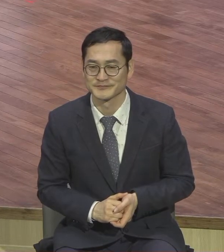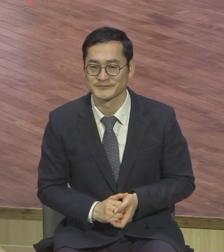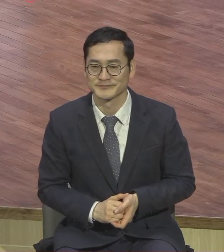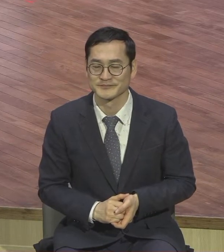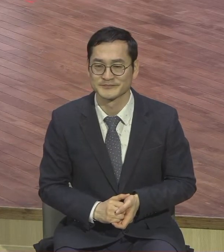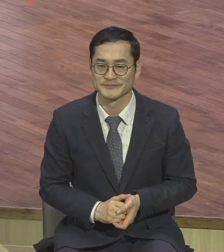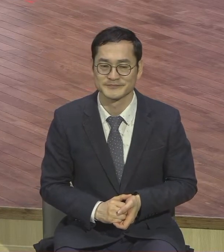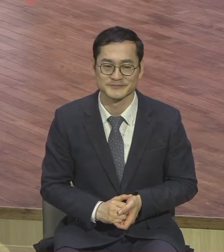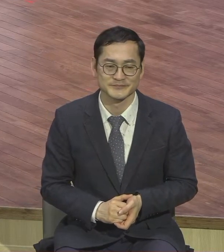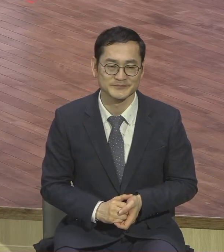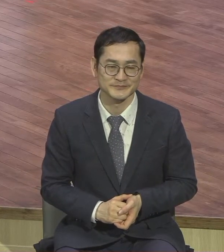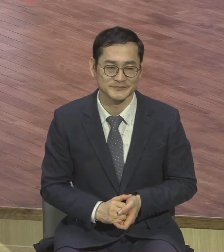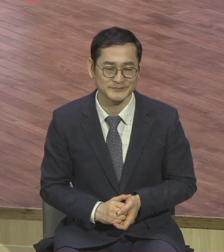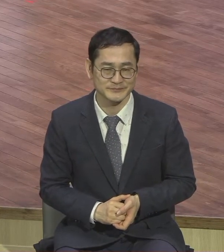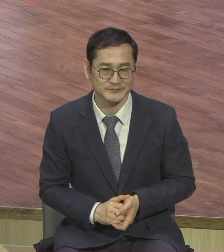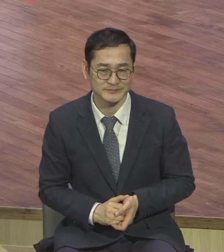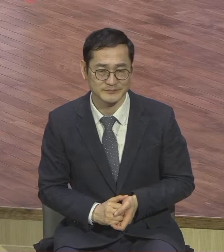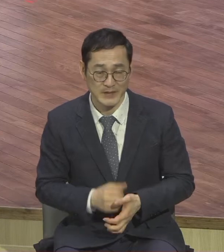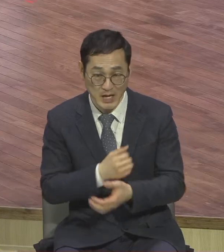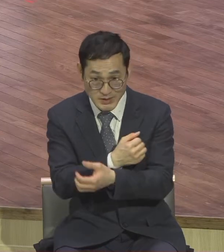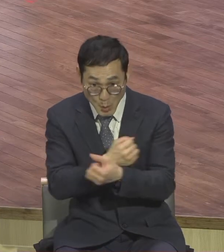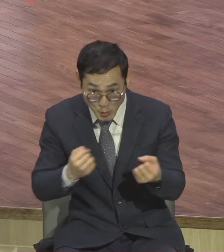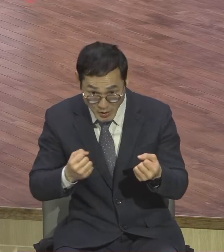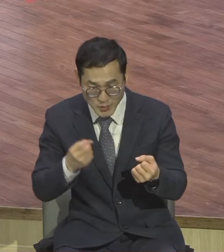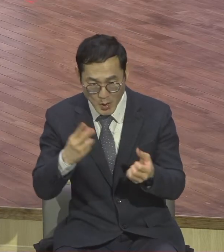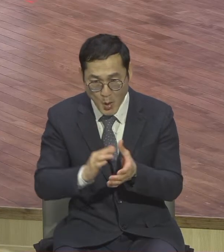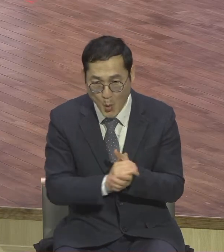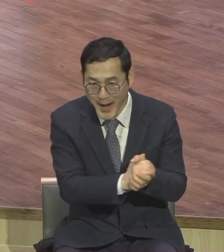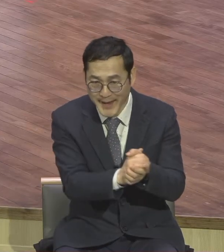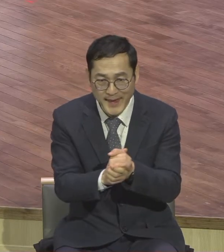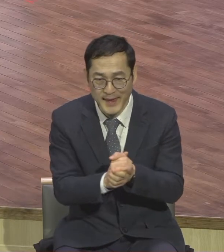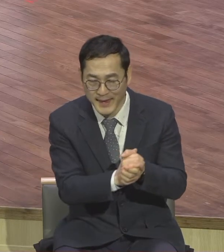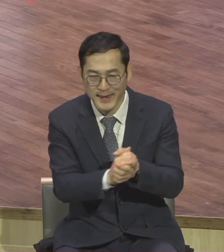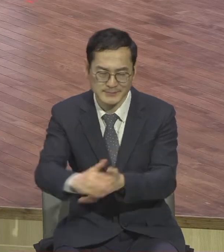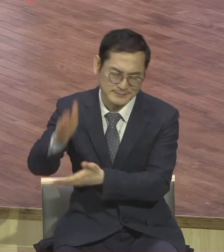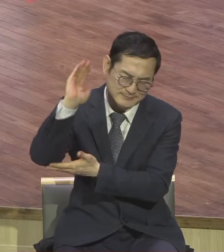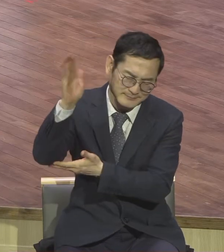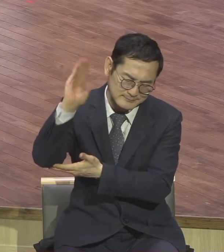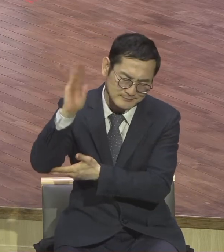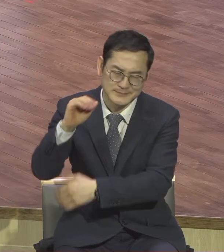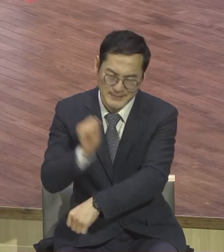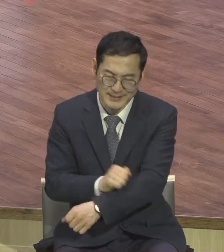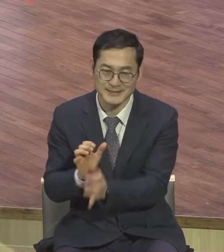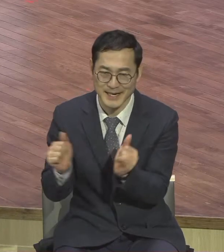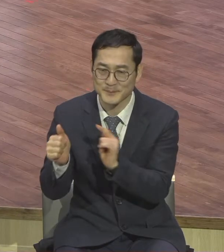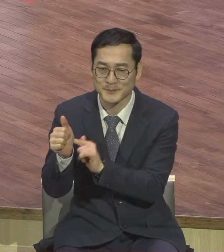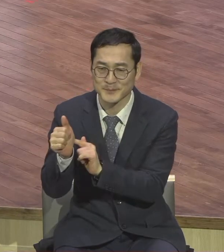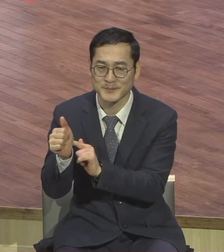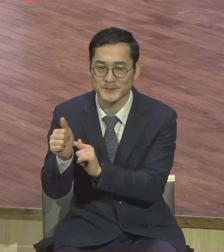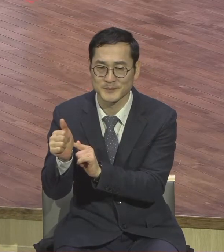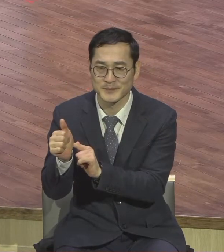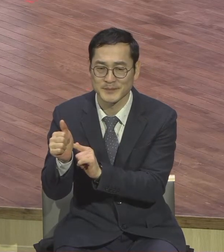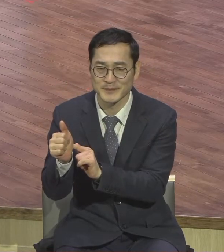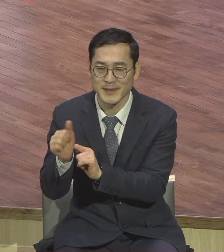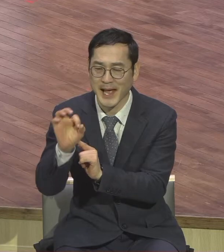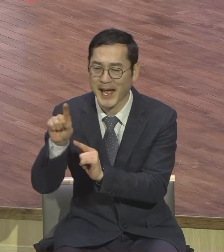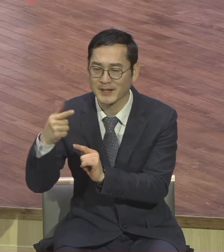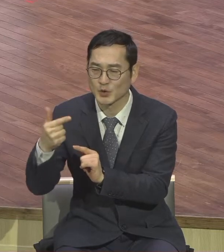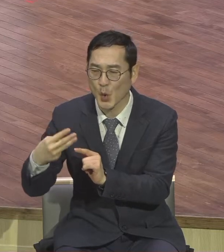용서와 화해의 메신저로 유명한 요한 클리스토프 아놀드 목사님이 잃어버린